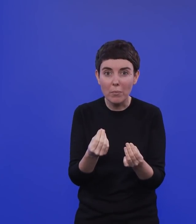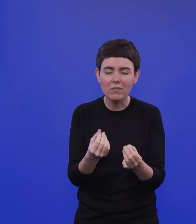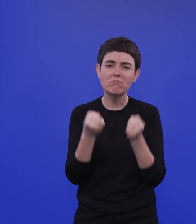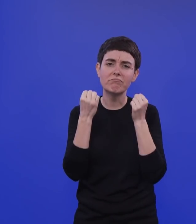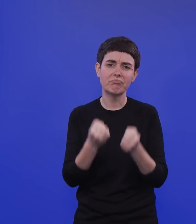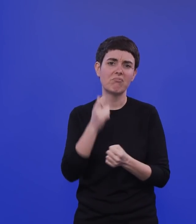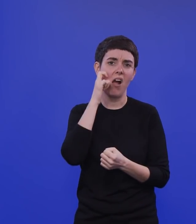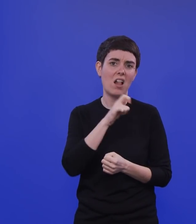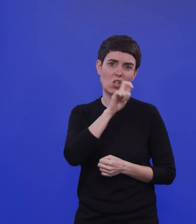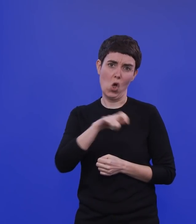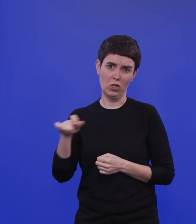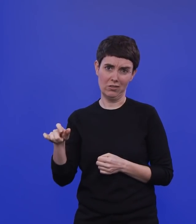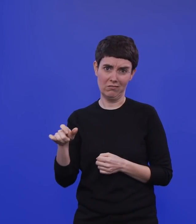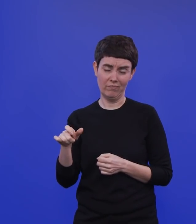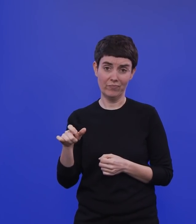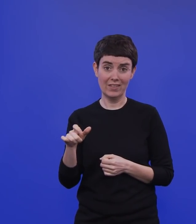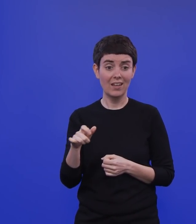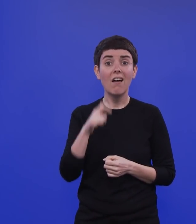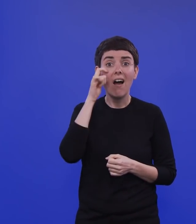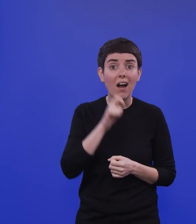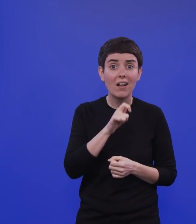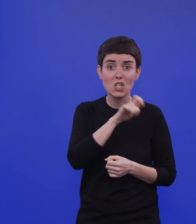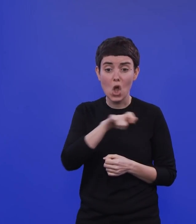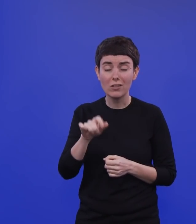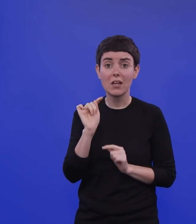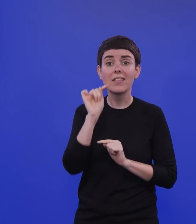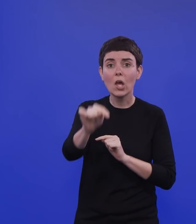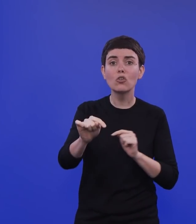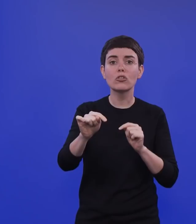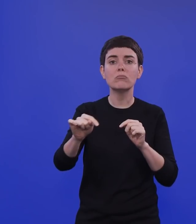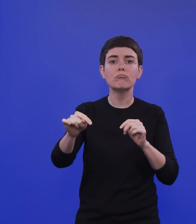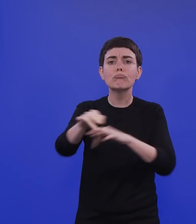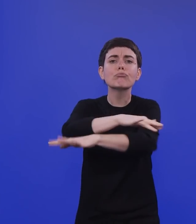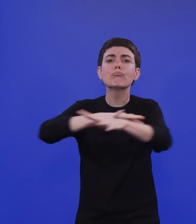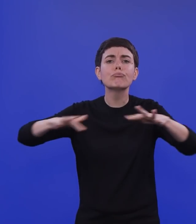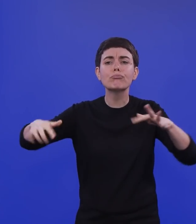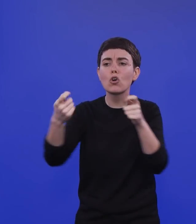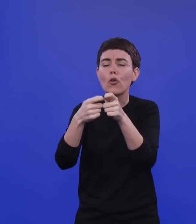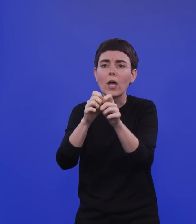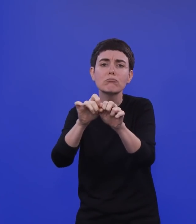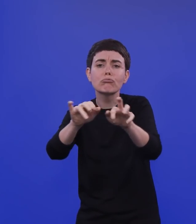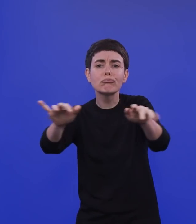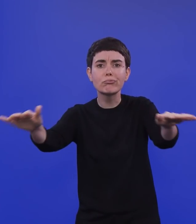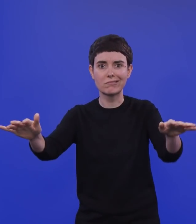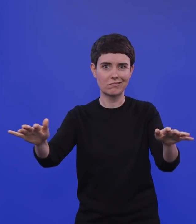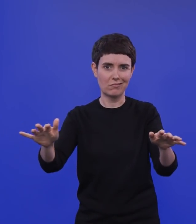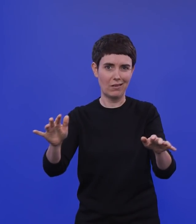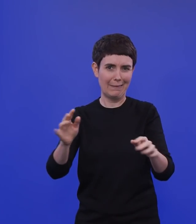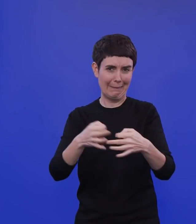Patienten, die eher nicht mitten in den Übertragungsnetzwerken als Knotenpunkte stehen. heißt, der Effekt macht sich